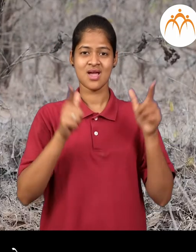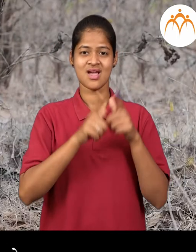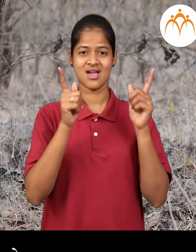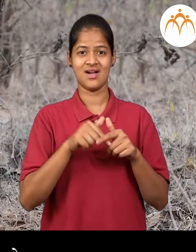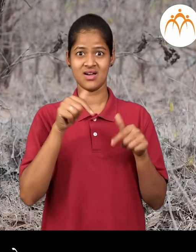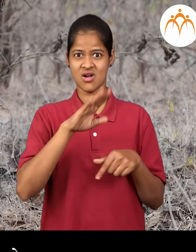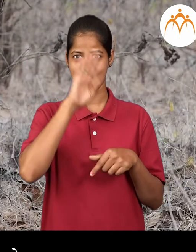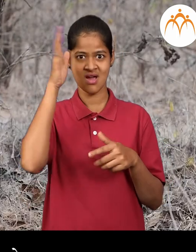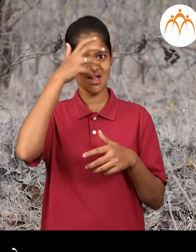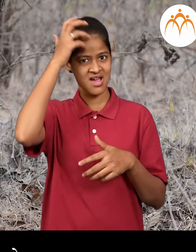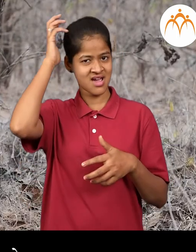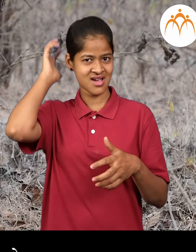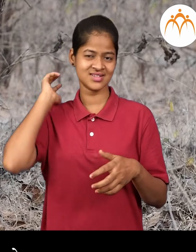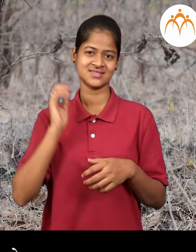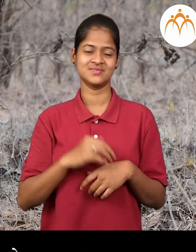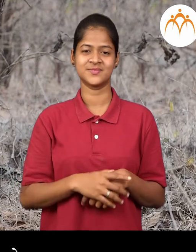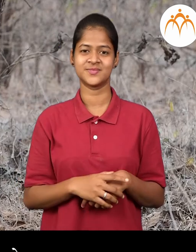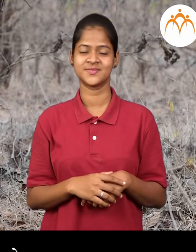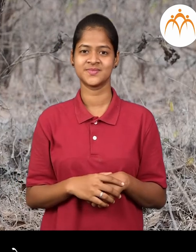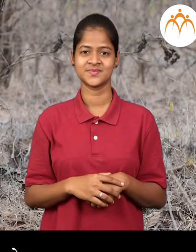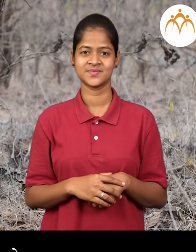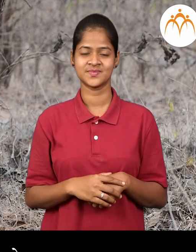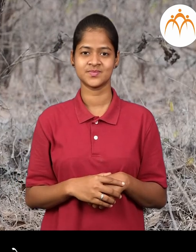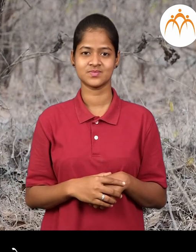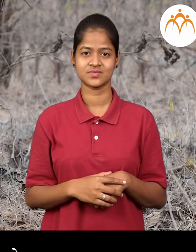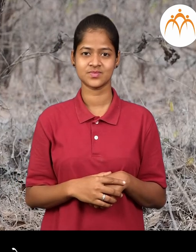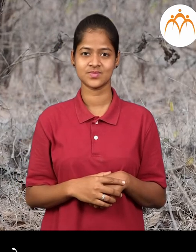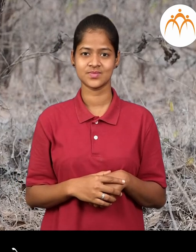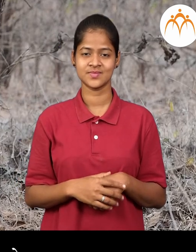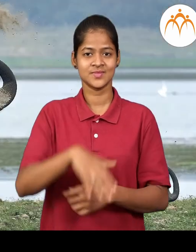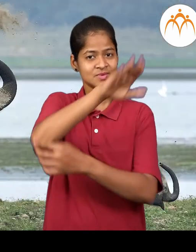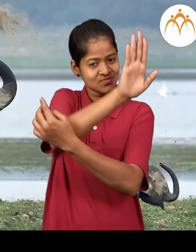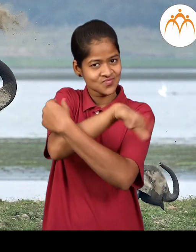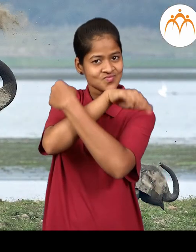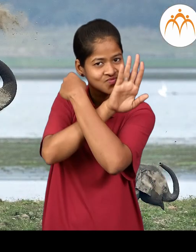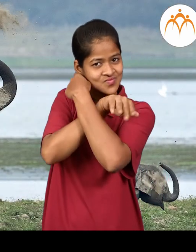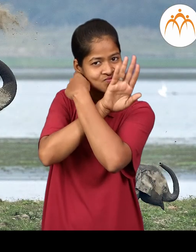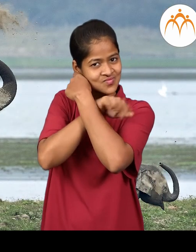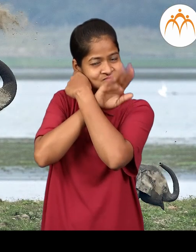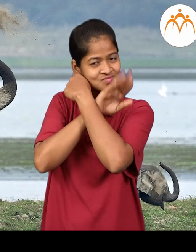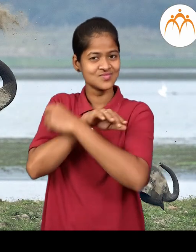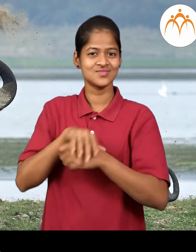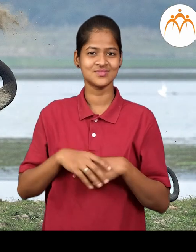जंगलाचा राजा असे मन्तात हत्ती